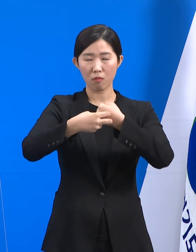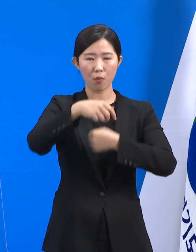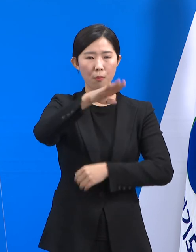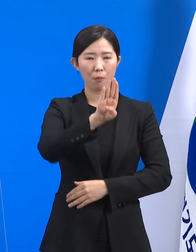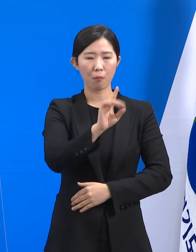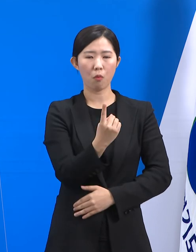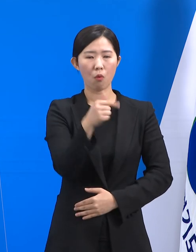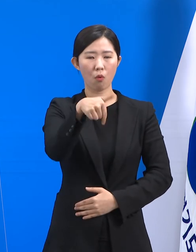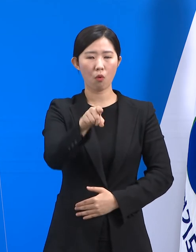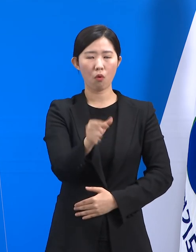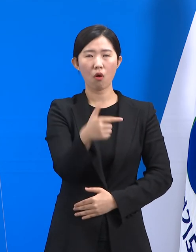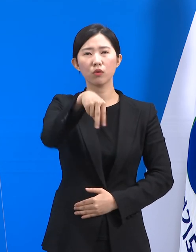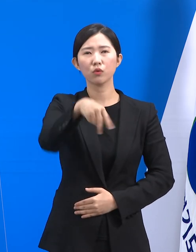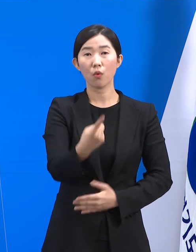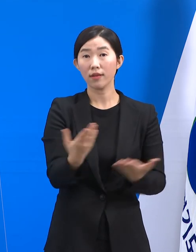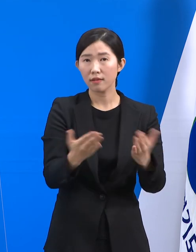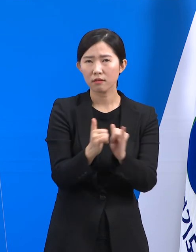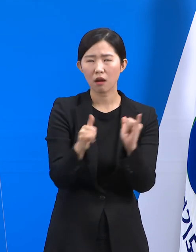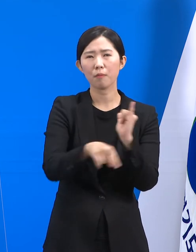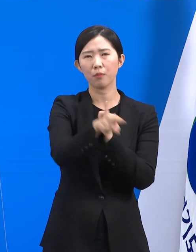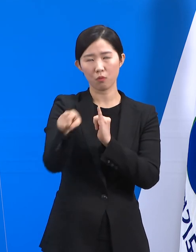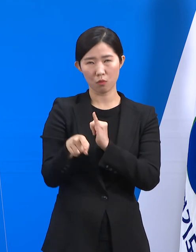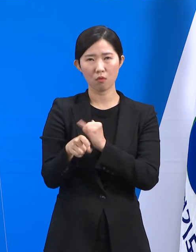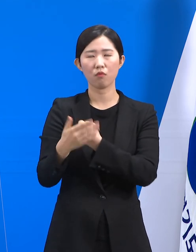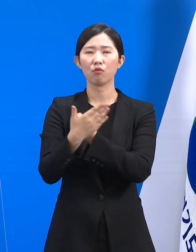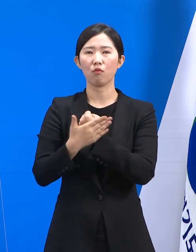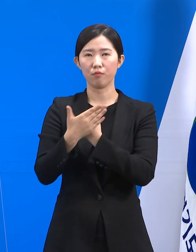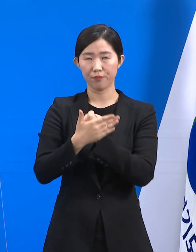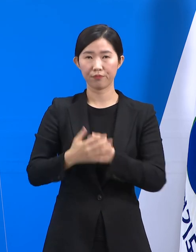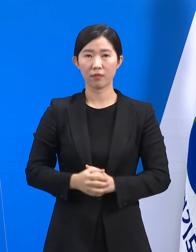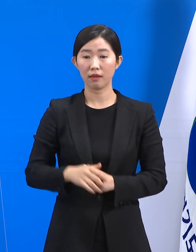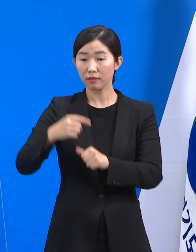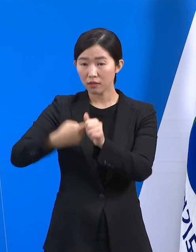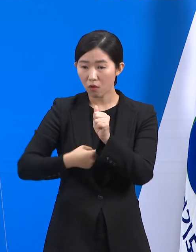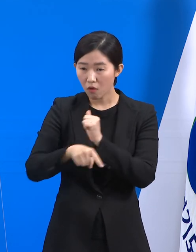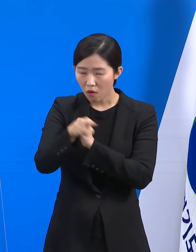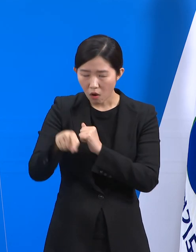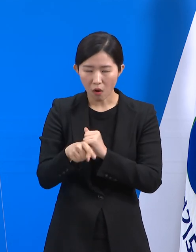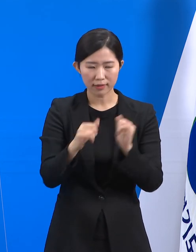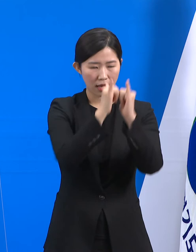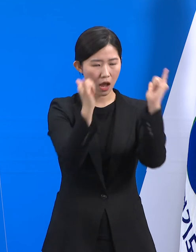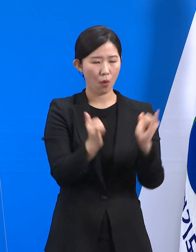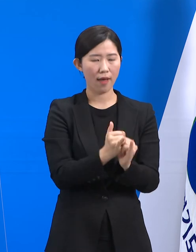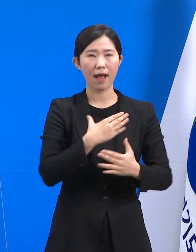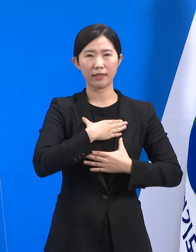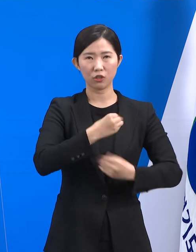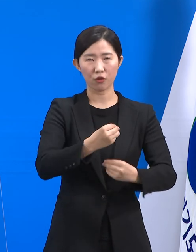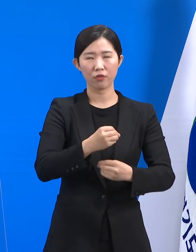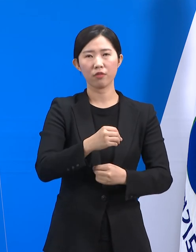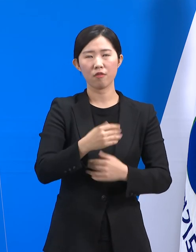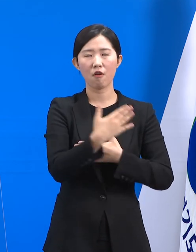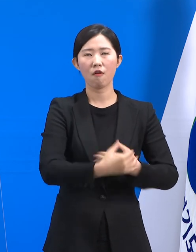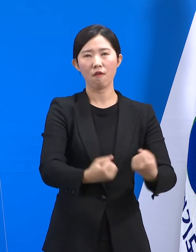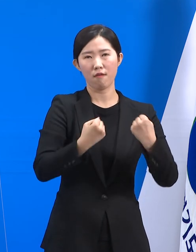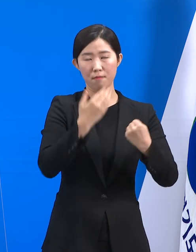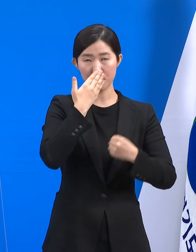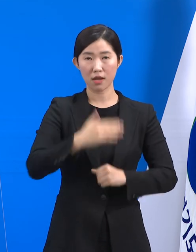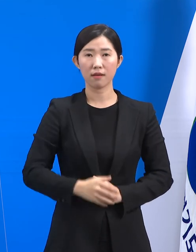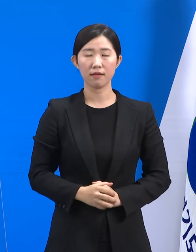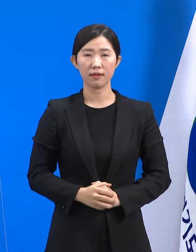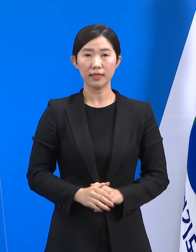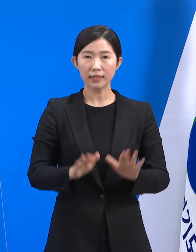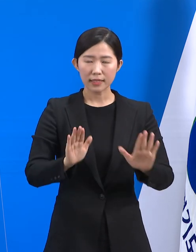지키는 이들을 통해 사회 안전이 지켜지고 있습니다. 사회적 거리두기 체계 속에서 더 많은